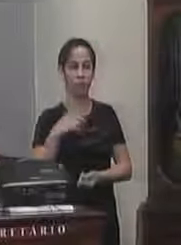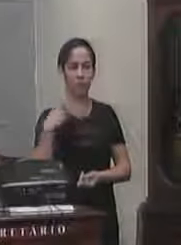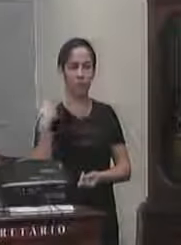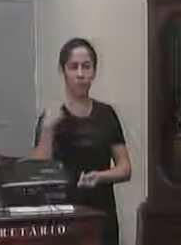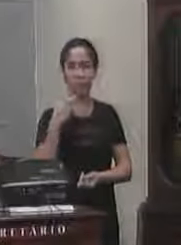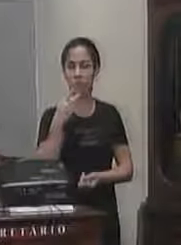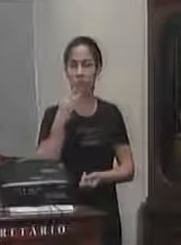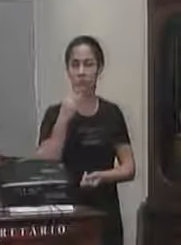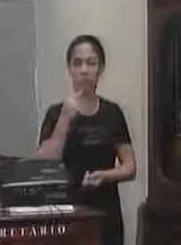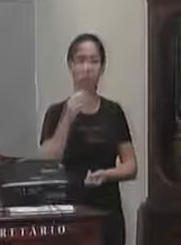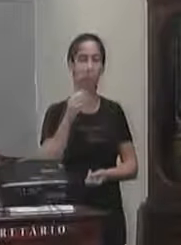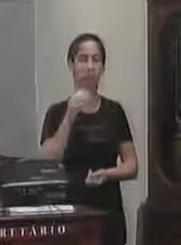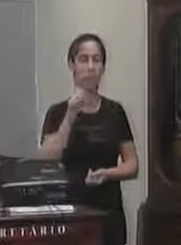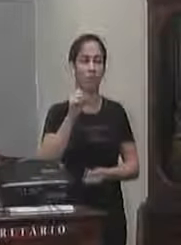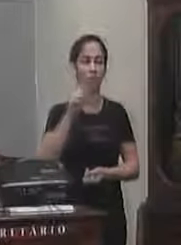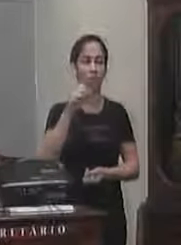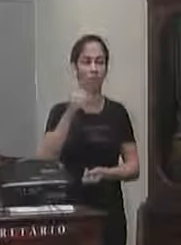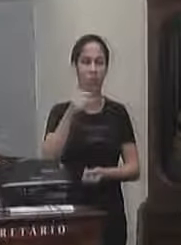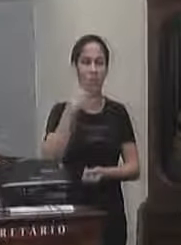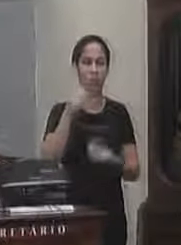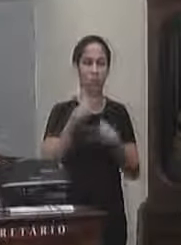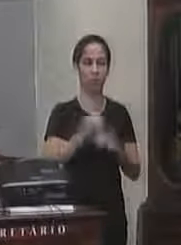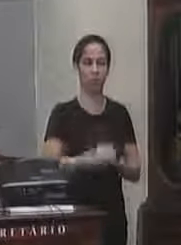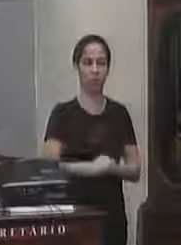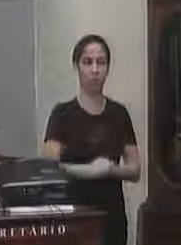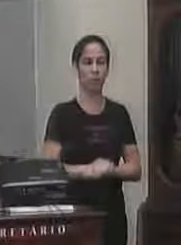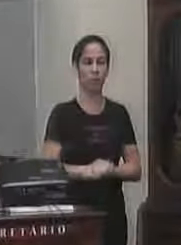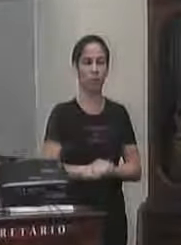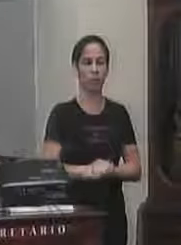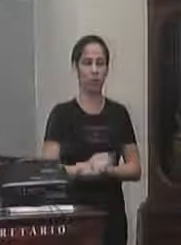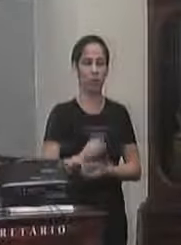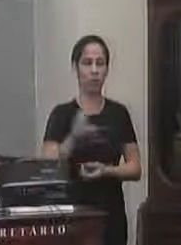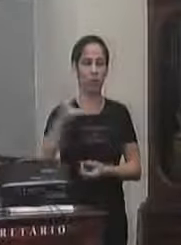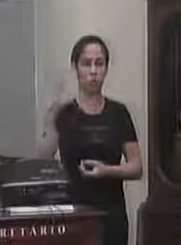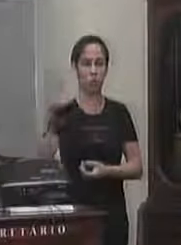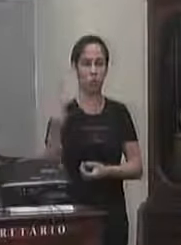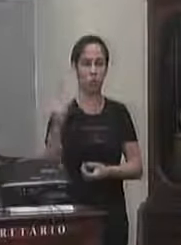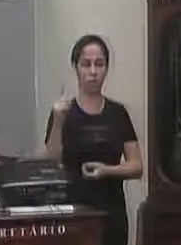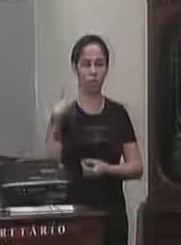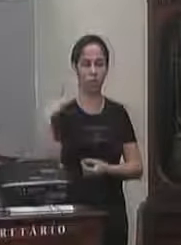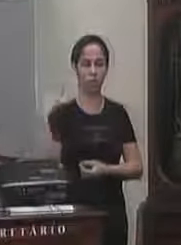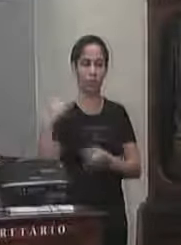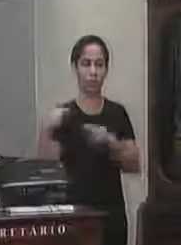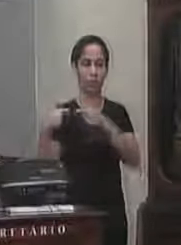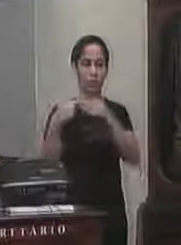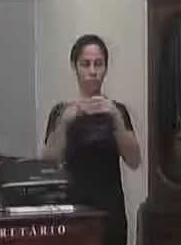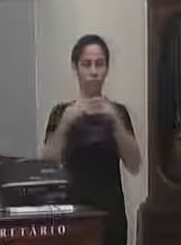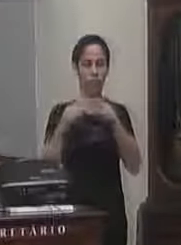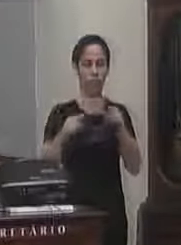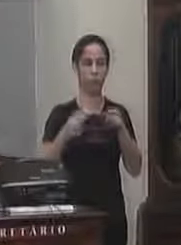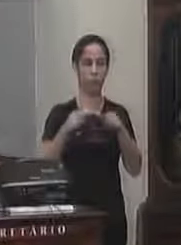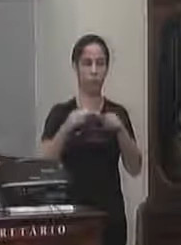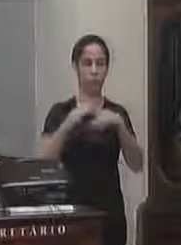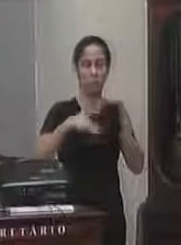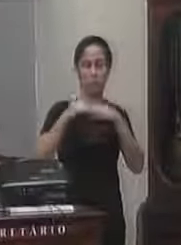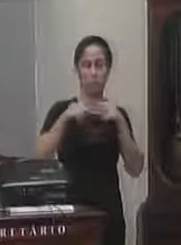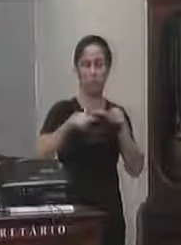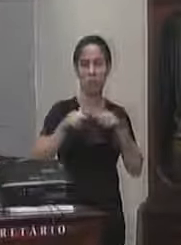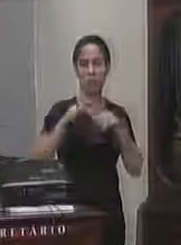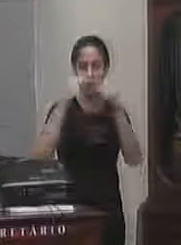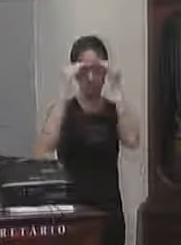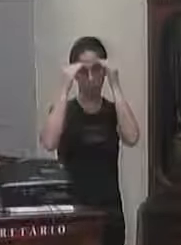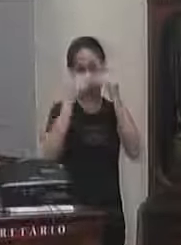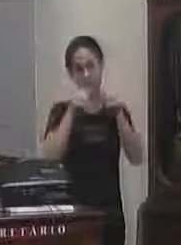Saulo disse aqui acho que é unanimidade o seu nome o seu trabalho o seu profissional o